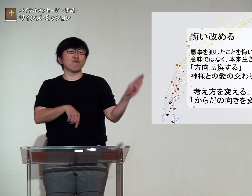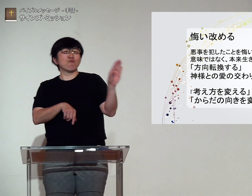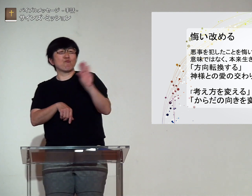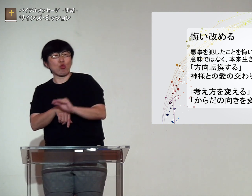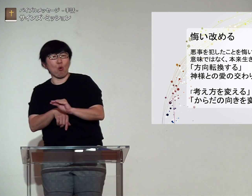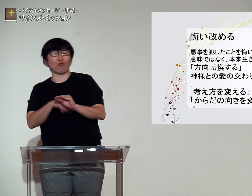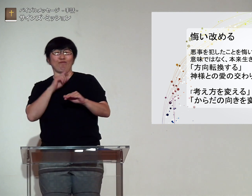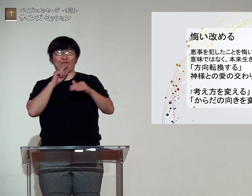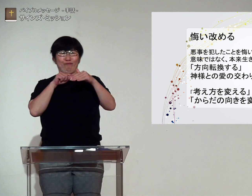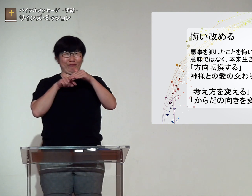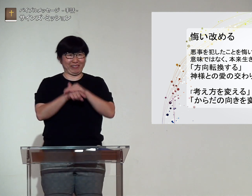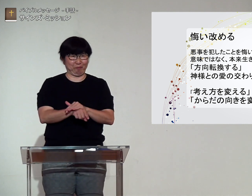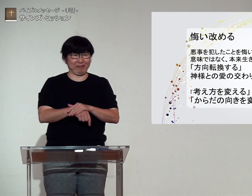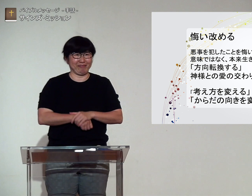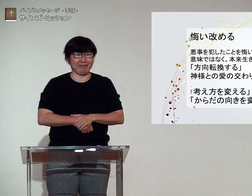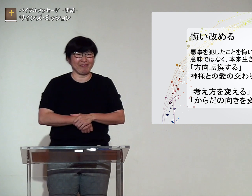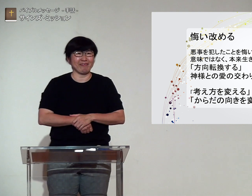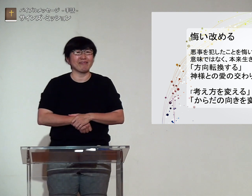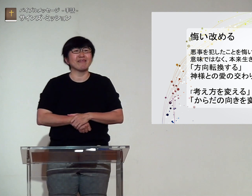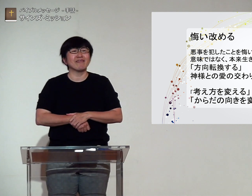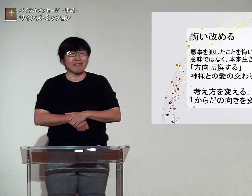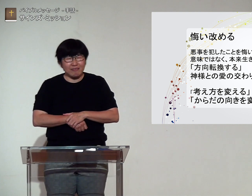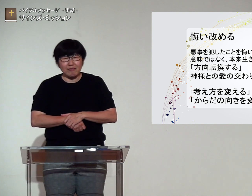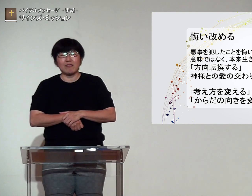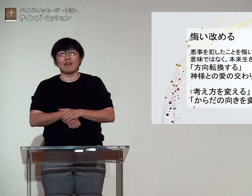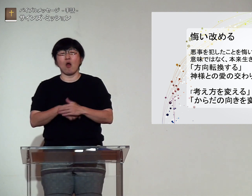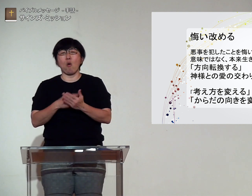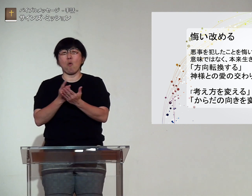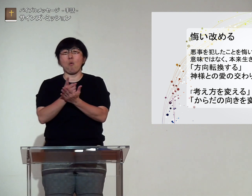方向転換して元に帰るという意味があります